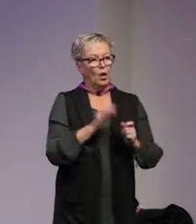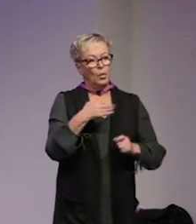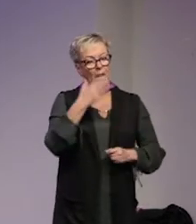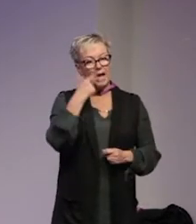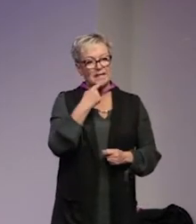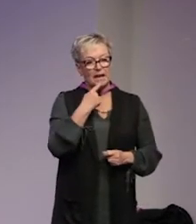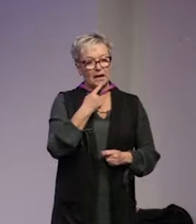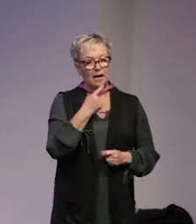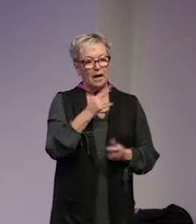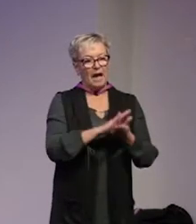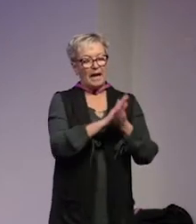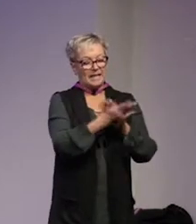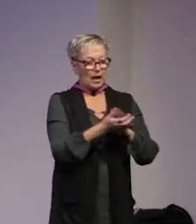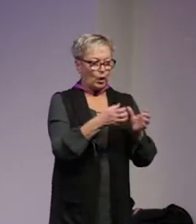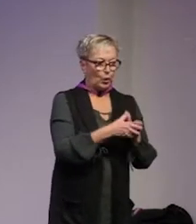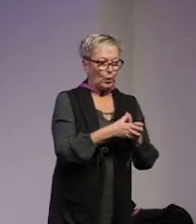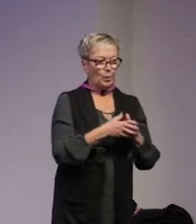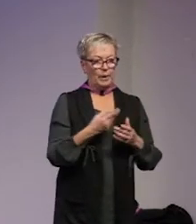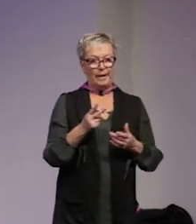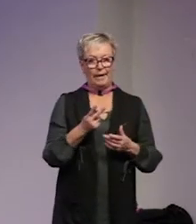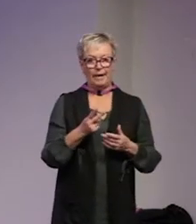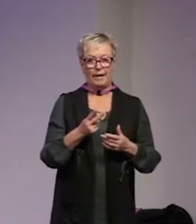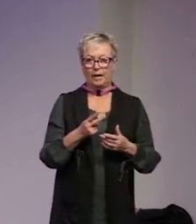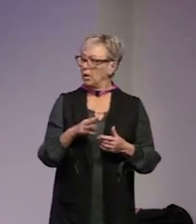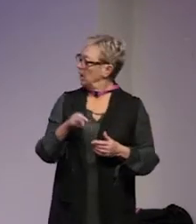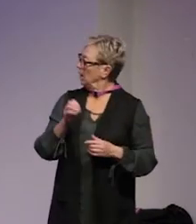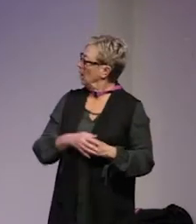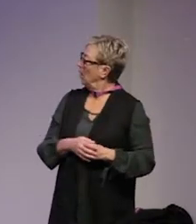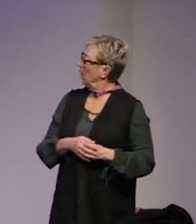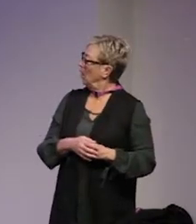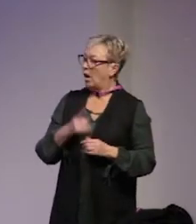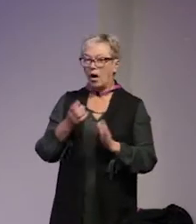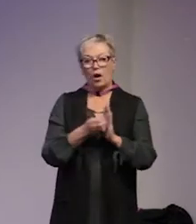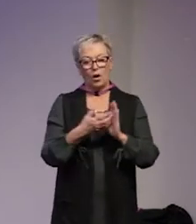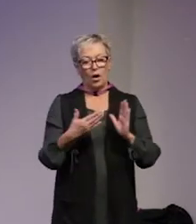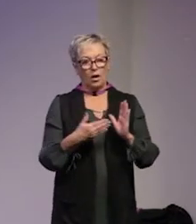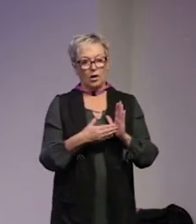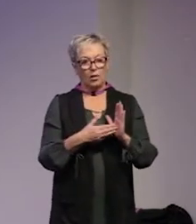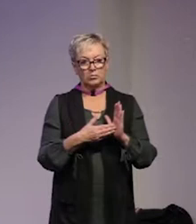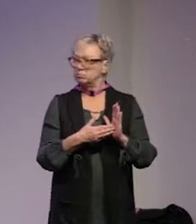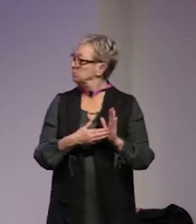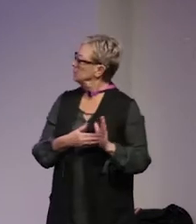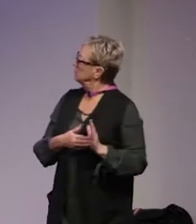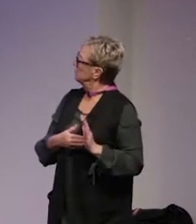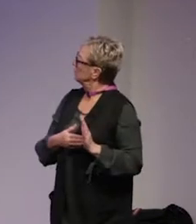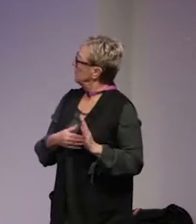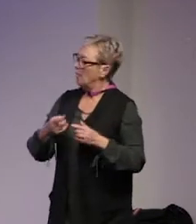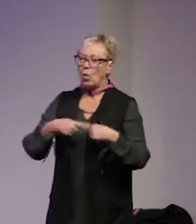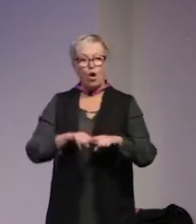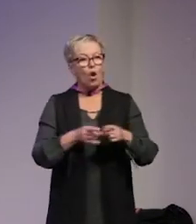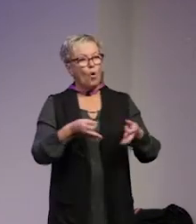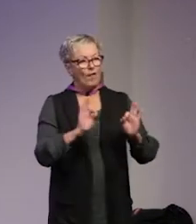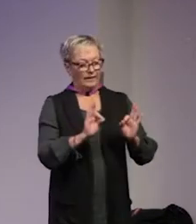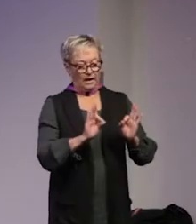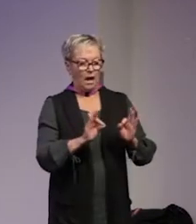kunna säga är radikaliserade grupper eller miljöer och en kontext av lokala offentliga aktörer och då framförallt kommunerna